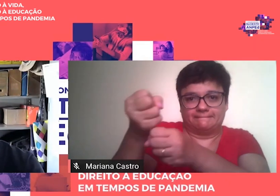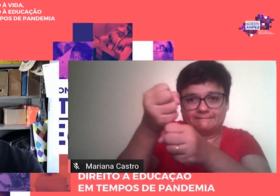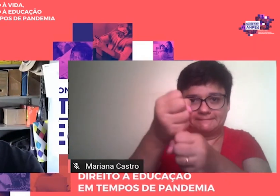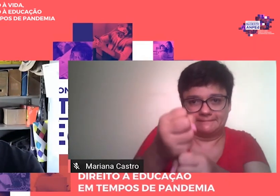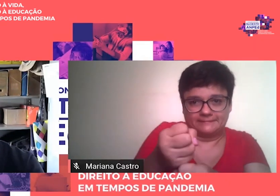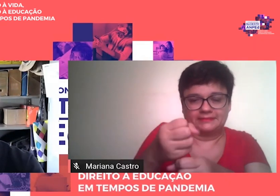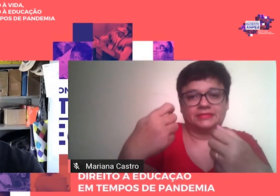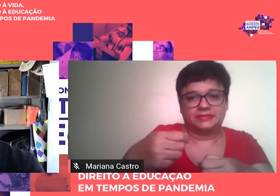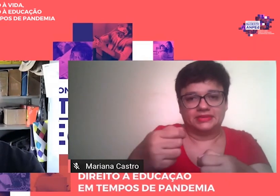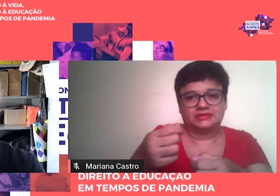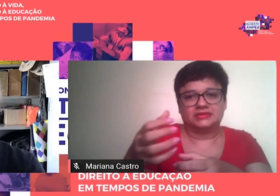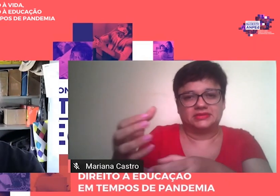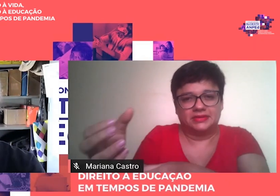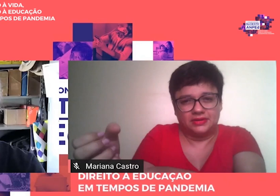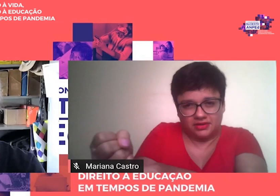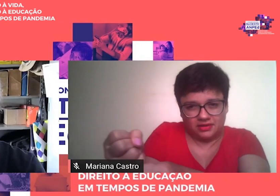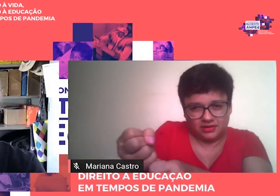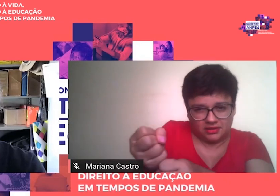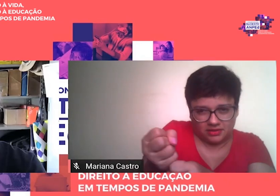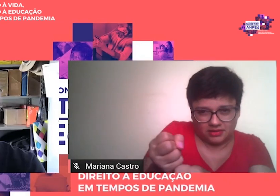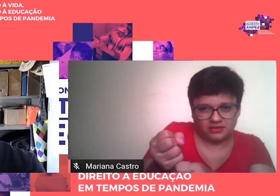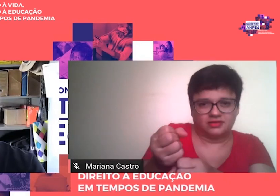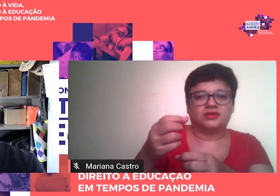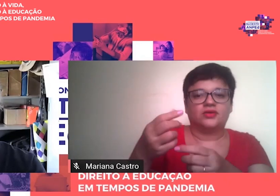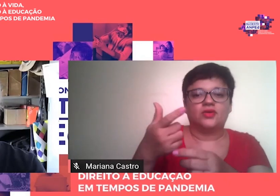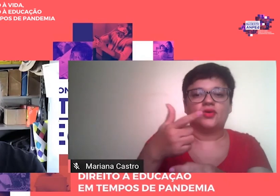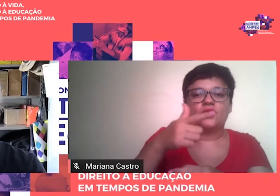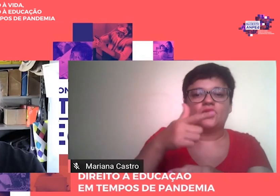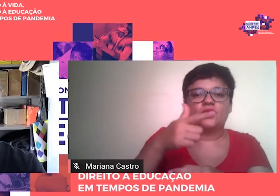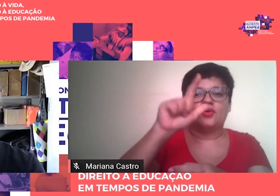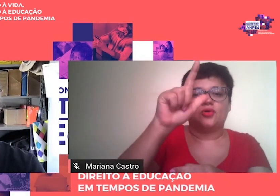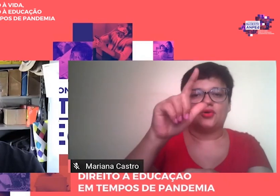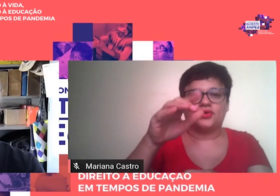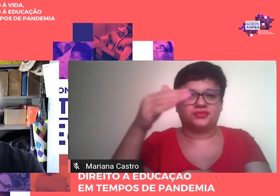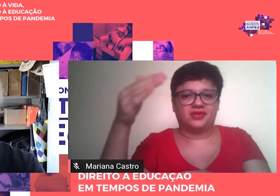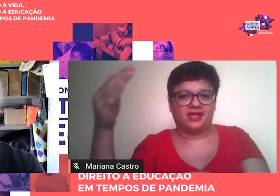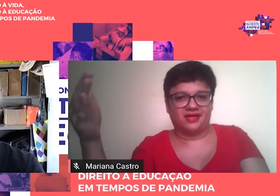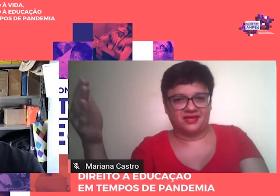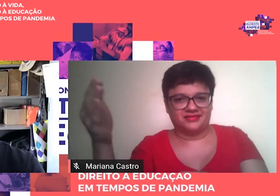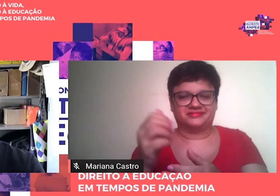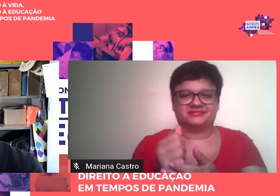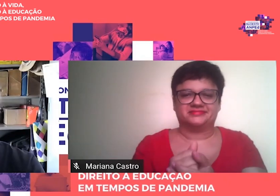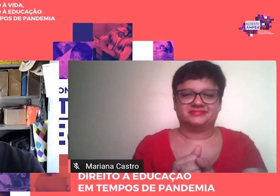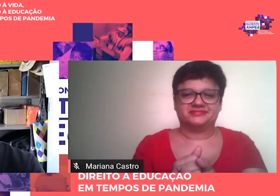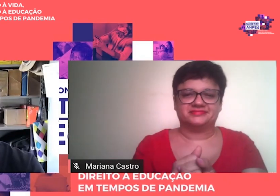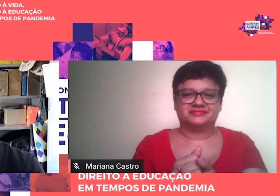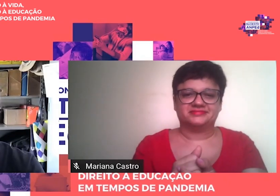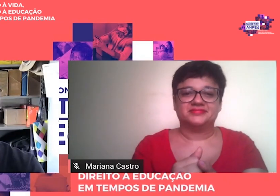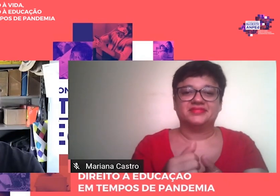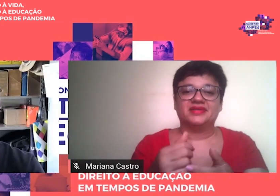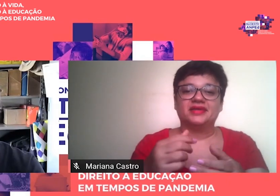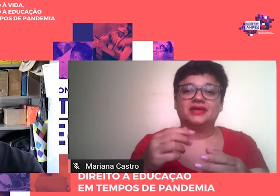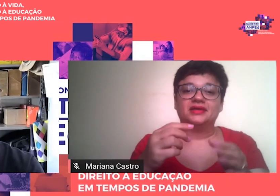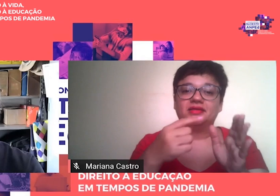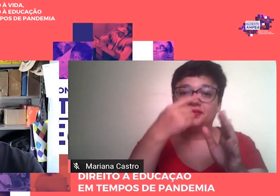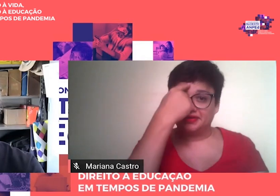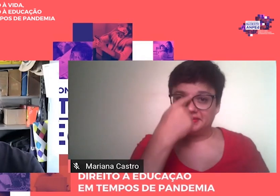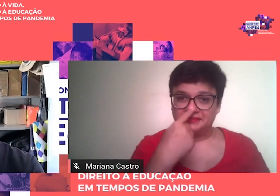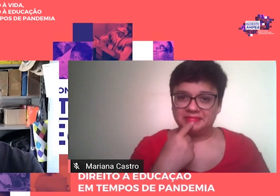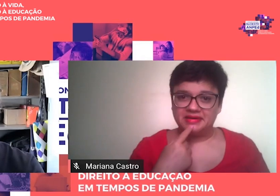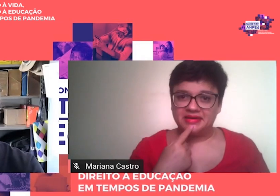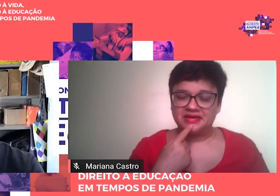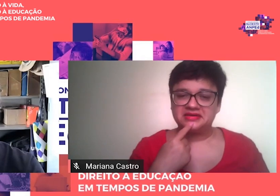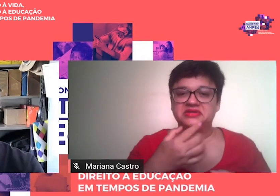curvá-la para o lado oposto. Levada por muitos ao pé da letra, a imagem suscitou críticas